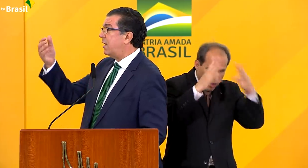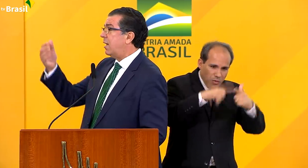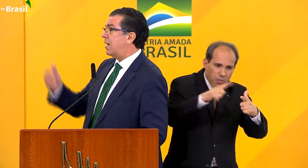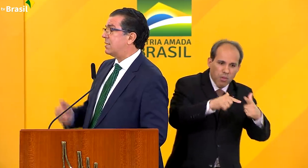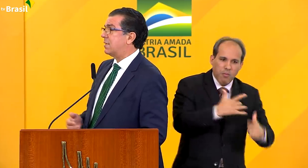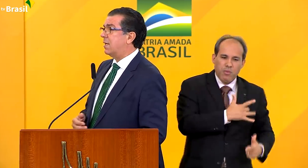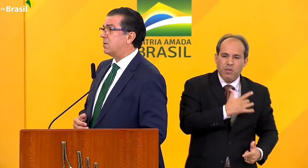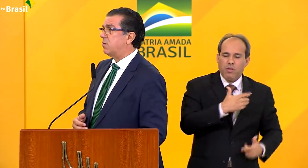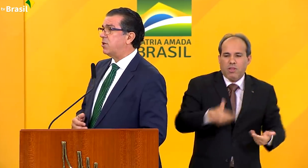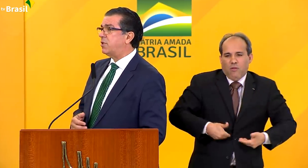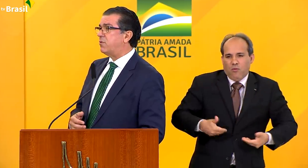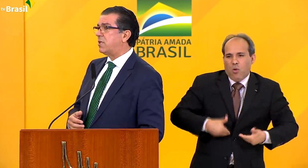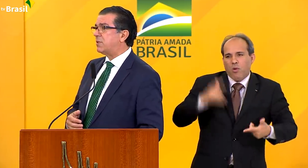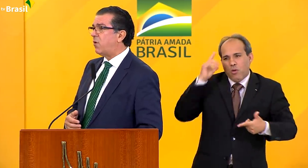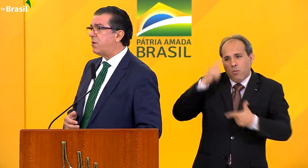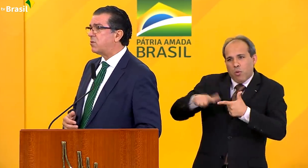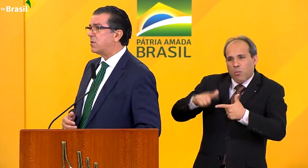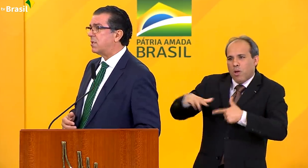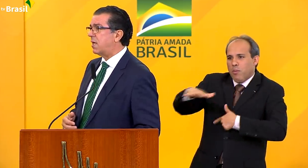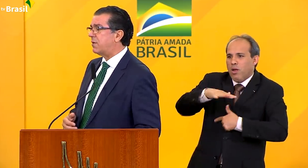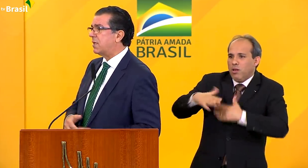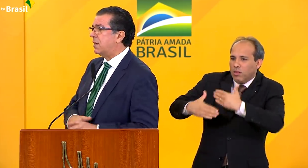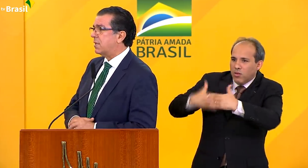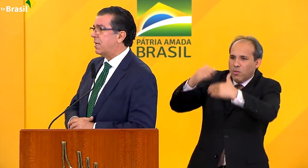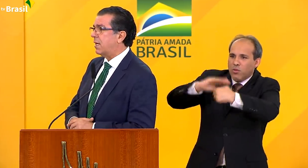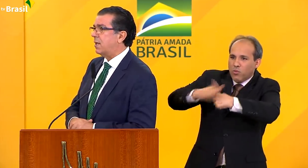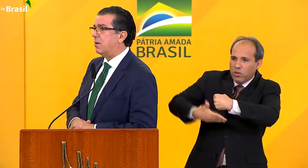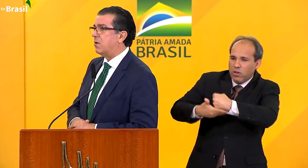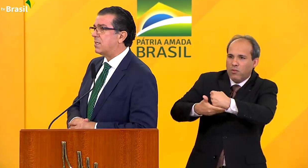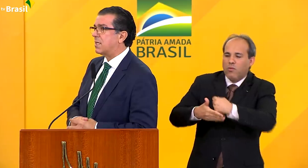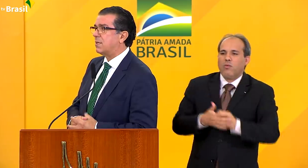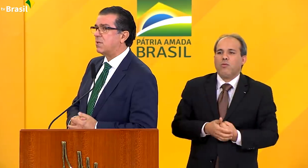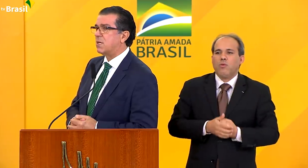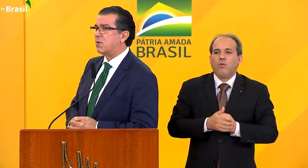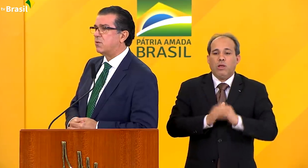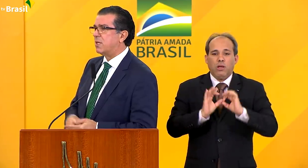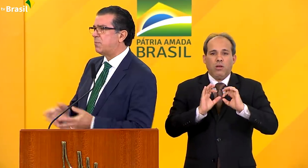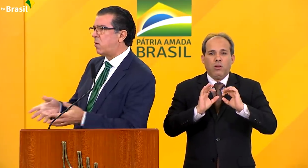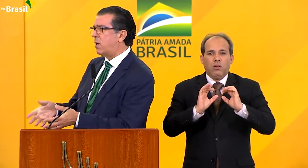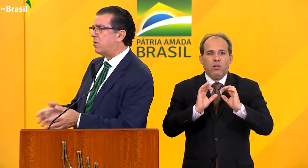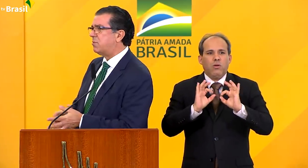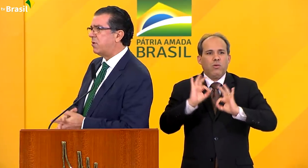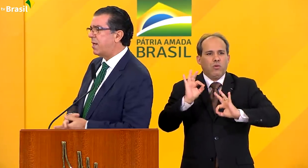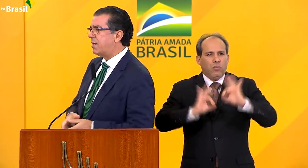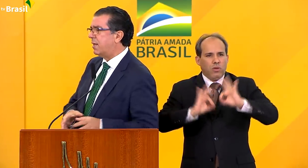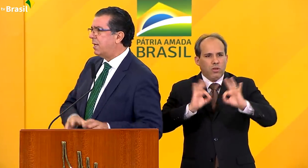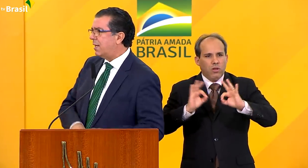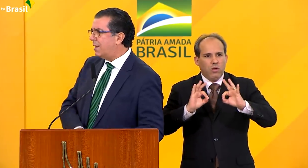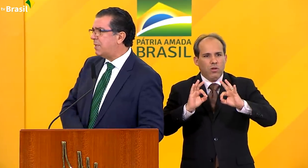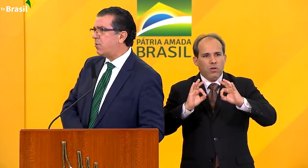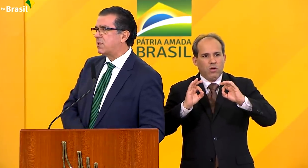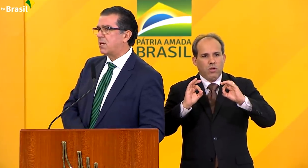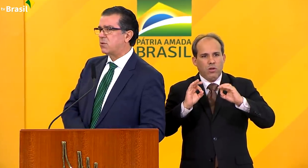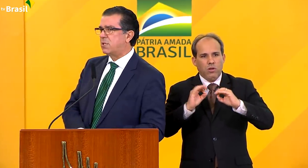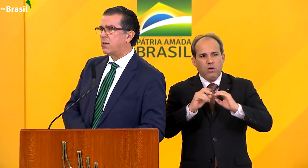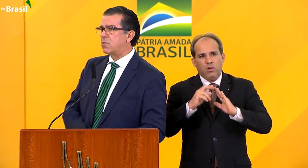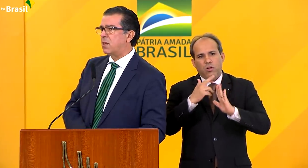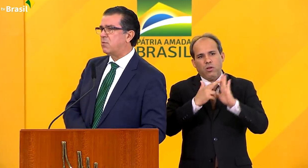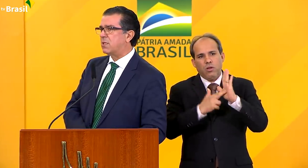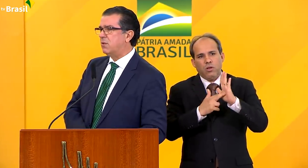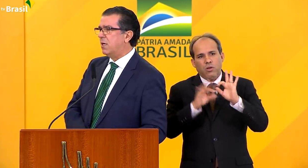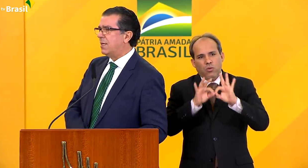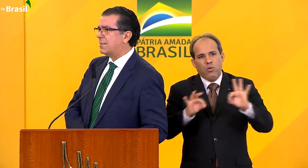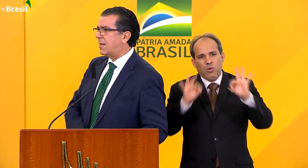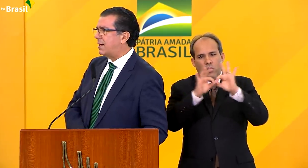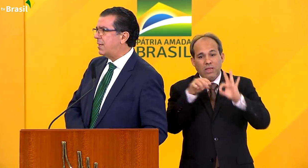Quando a gente vê os objetivos de desenvolvimento sustentáveis da Organização das Nações Unidas para o ano 2030, esse processo, se